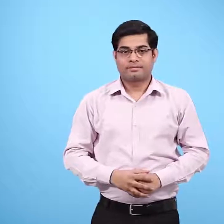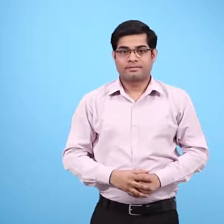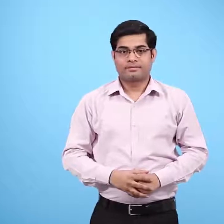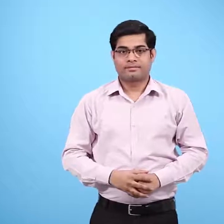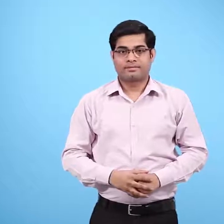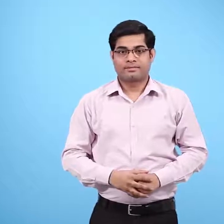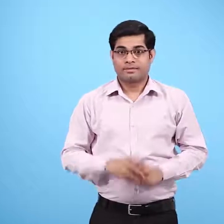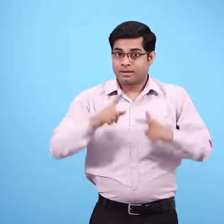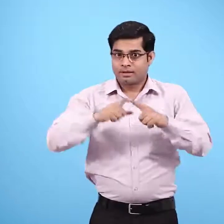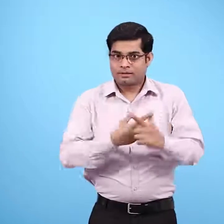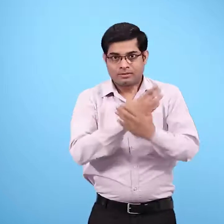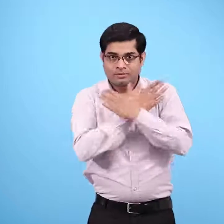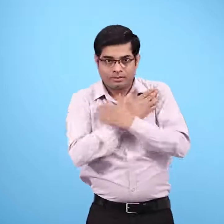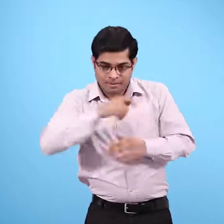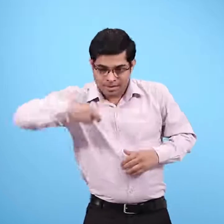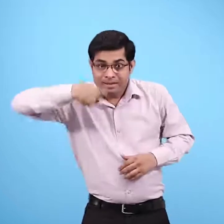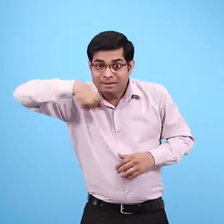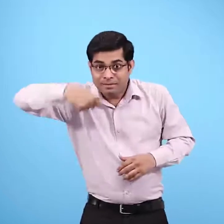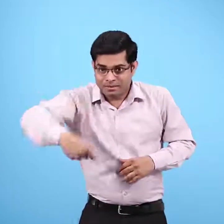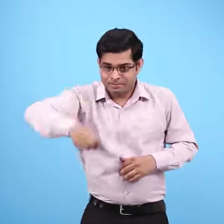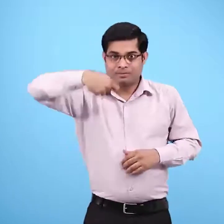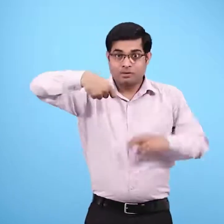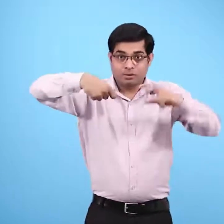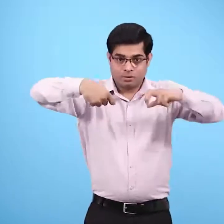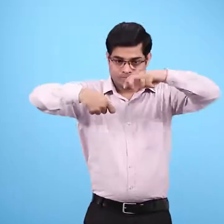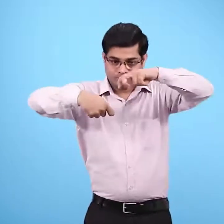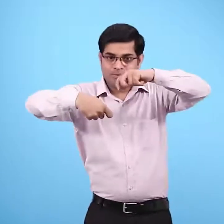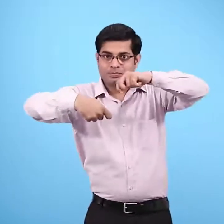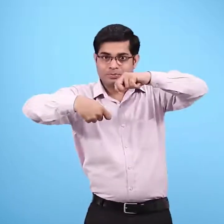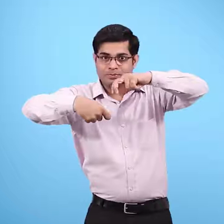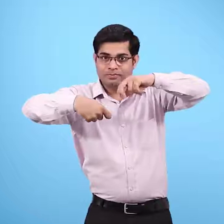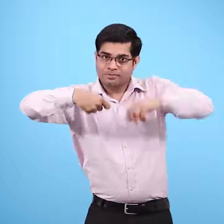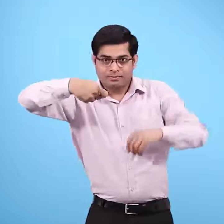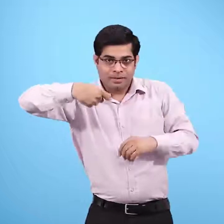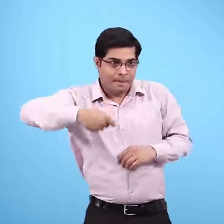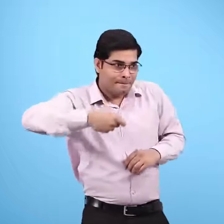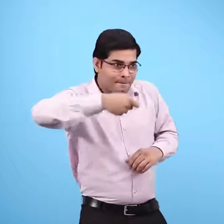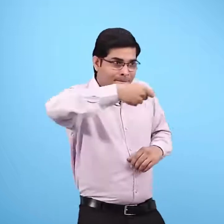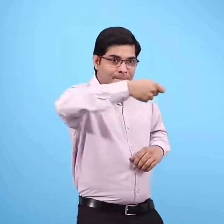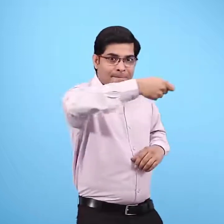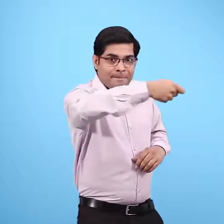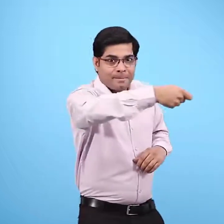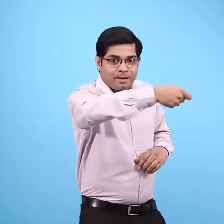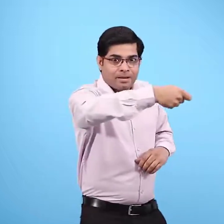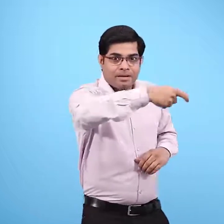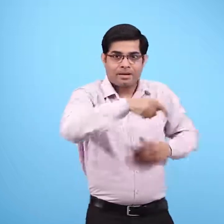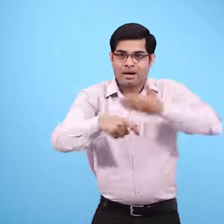होगा जुलन ने चम्मच में नीवू के रस की कुछ बूने ली और जुम्पा को